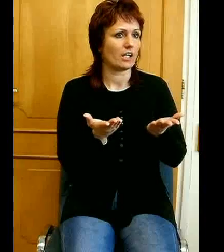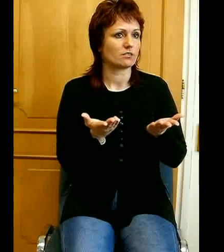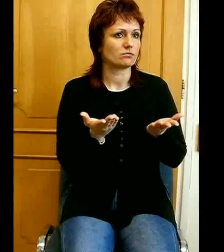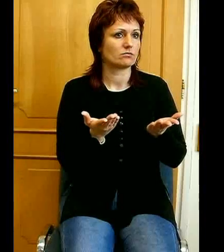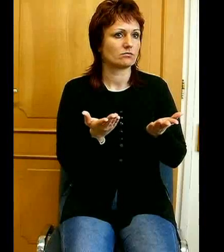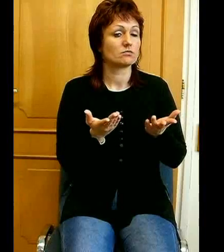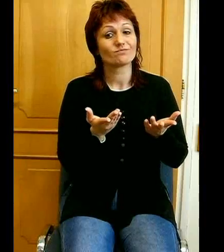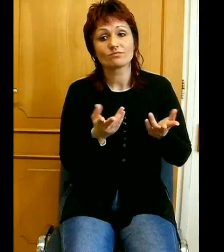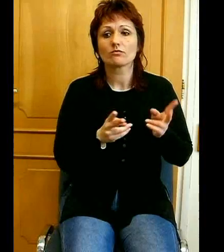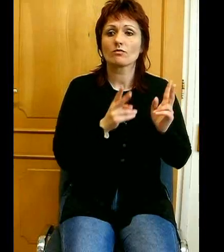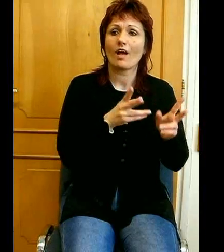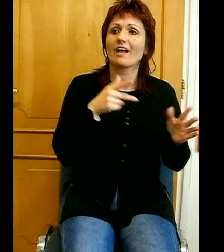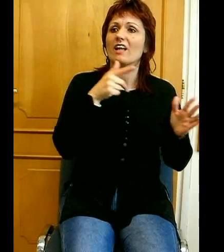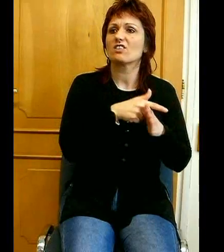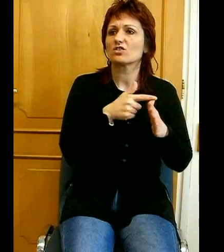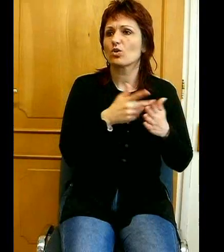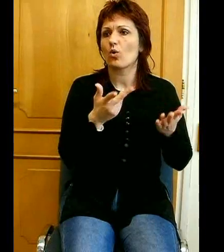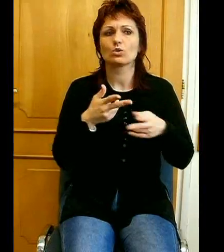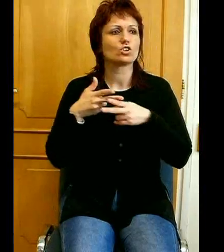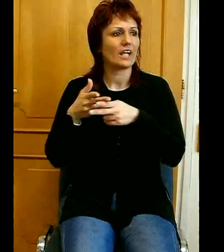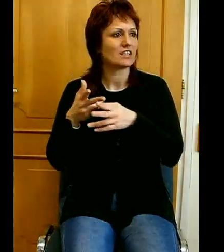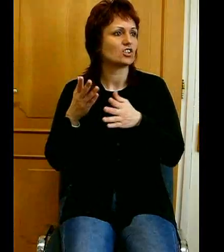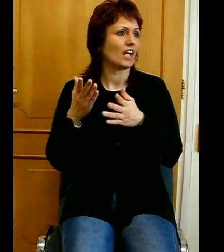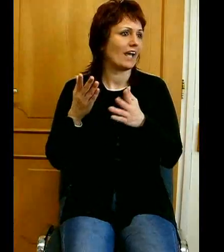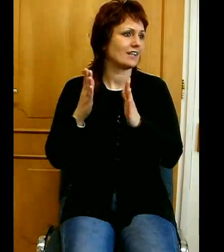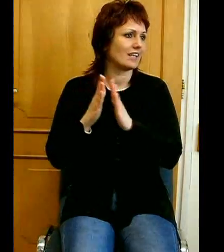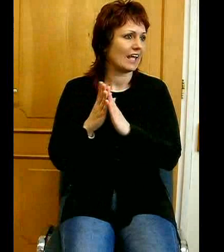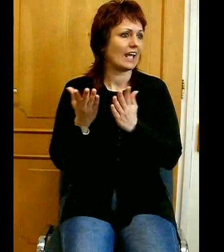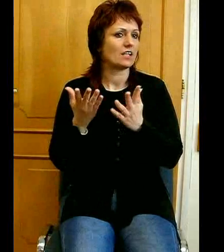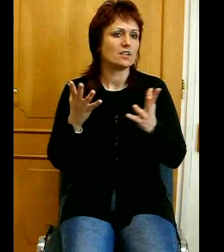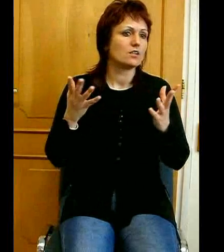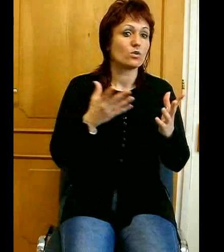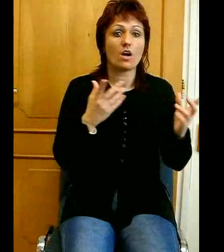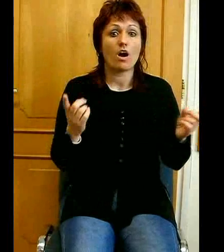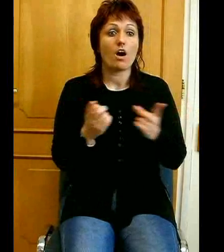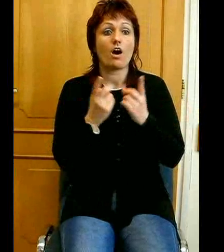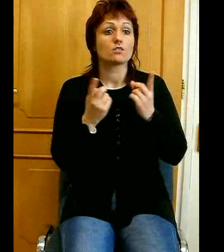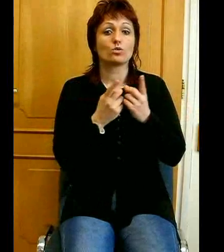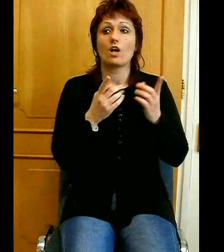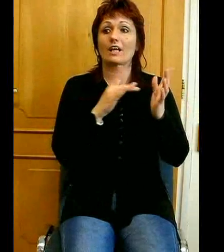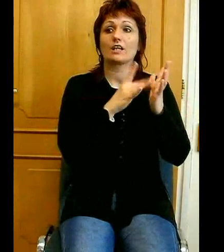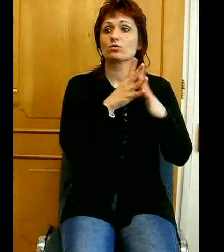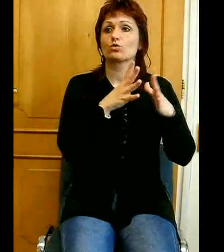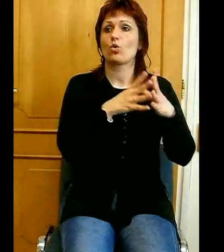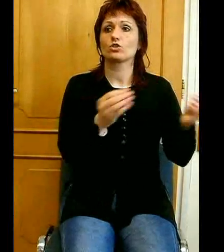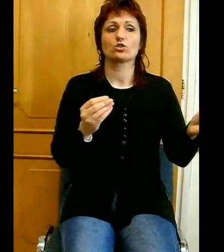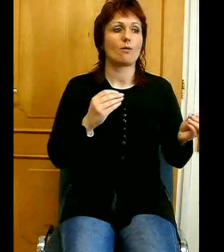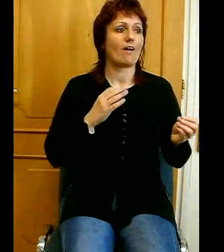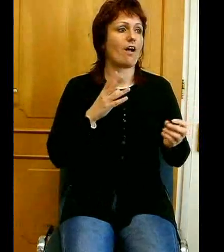mindjárt lecsap az adódó lehetősége, Jézus gyógyítsa meg az ő lányát. Különös, hogy Jézus először